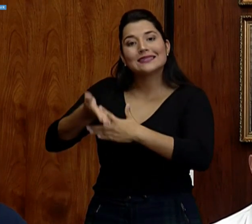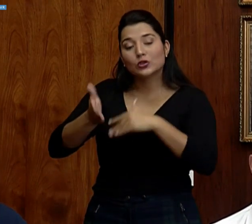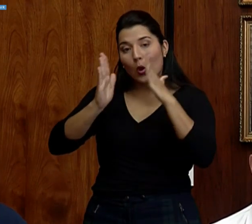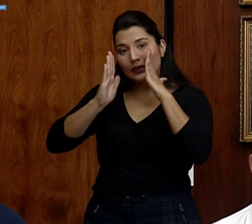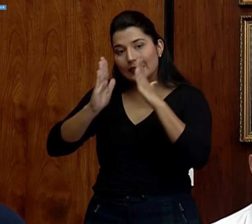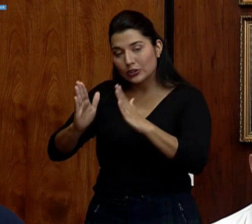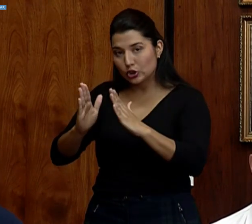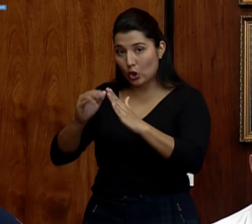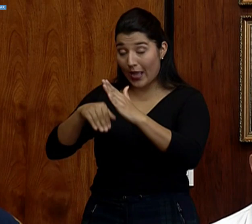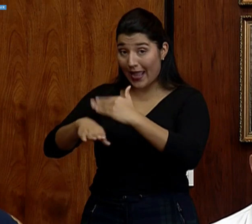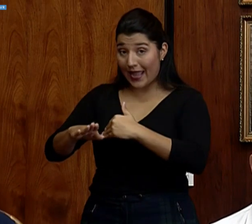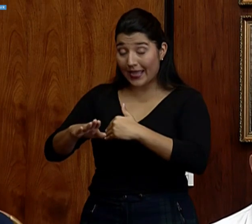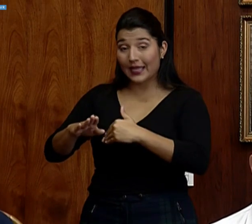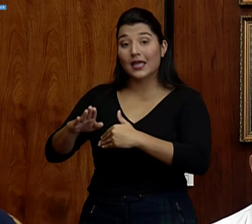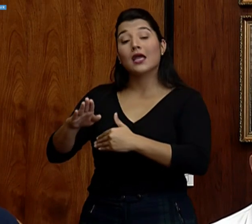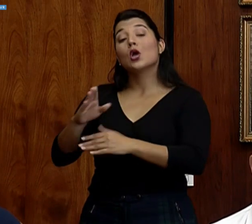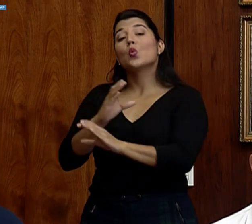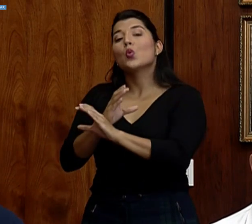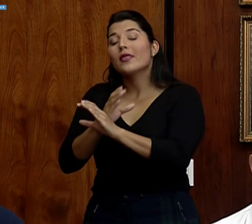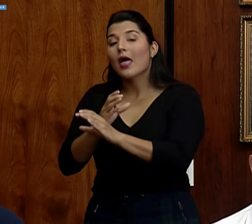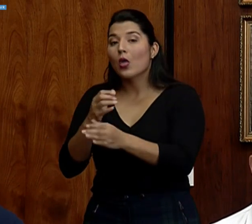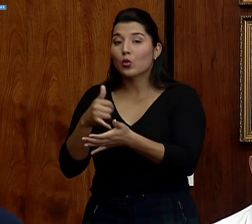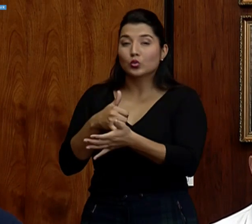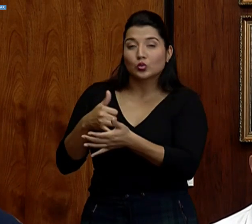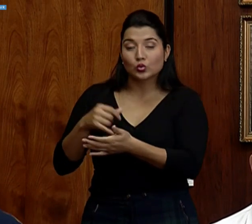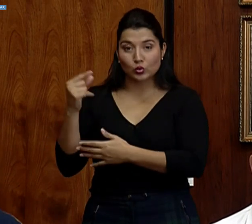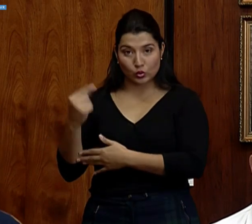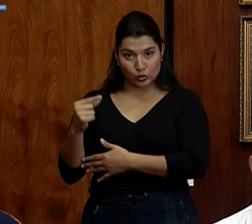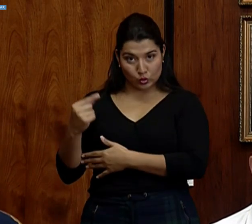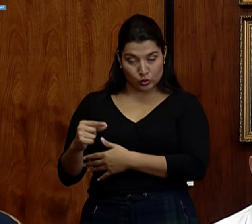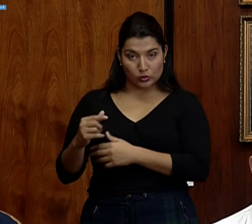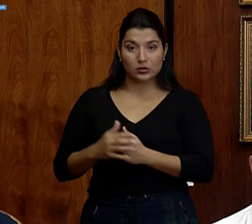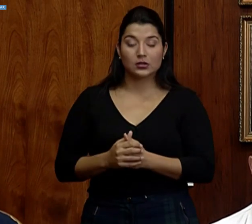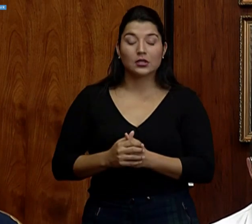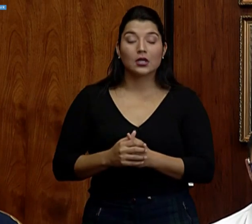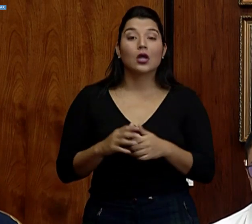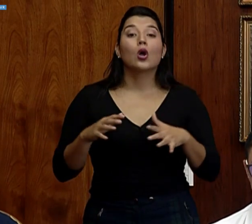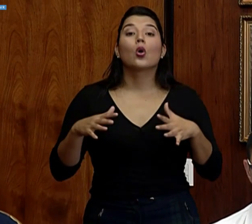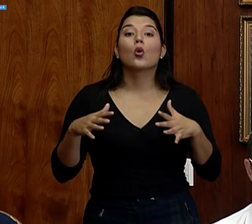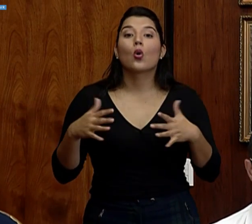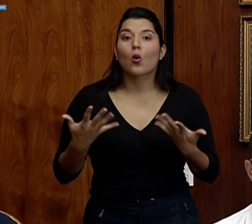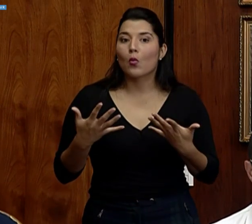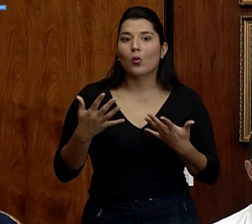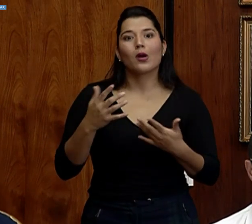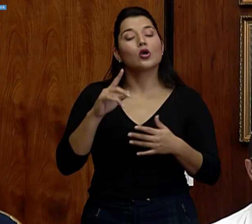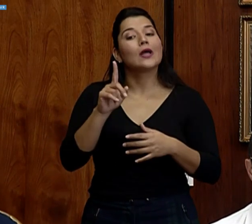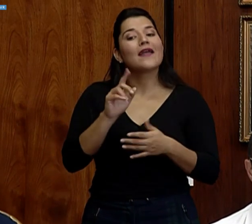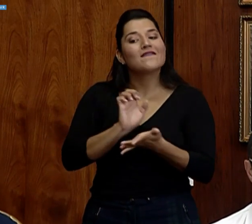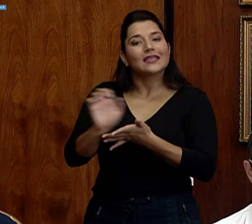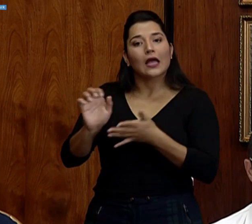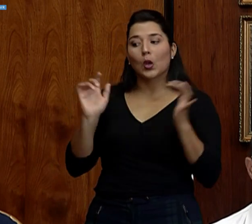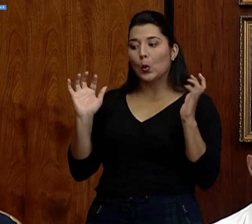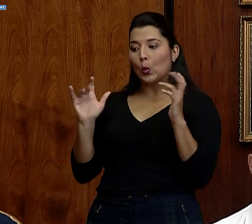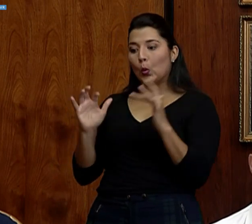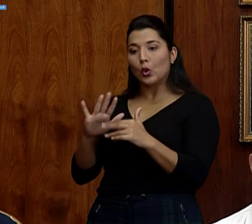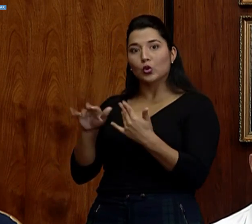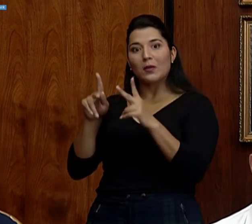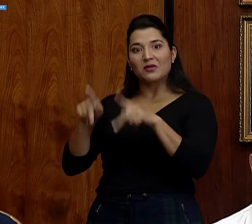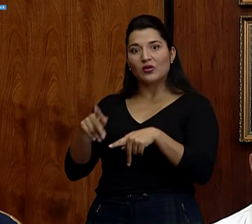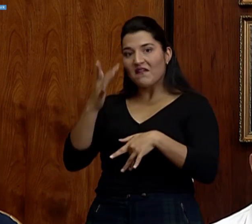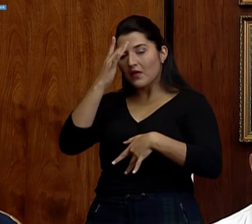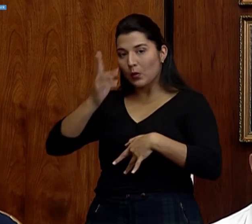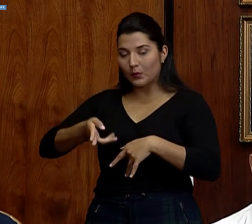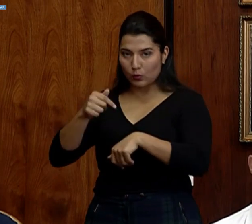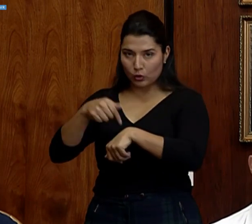intensivos y eso va a radicar mucho en que no tengamos una transmisión incrementada y es en estos días que podemos hacer esa